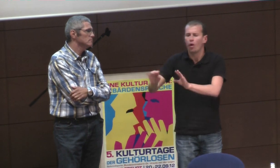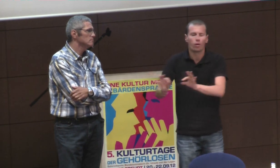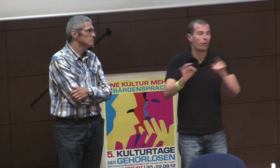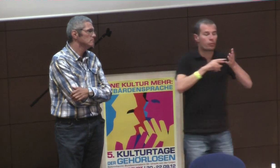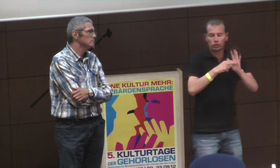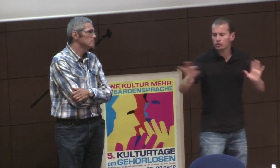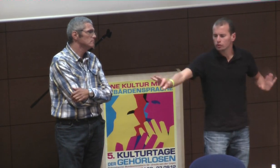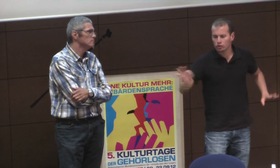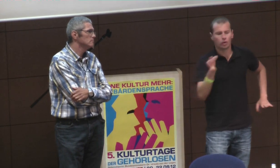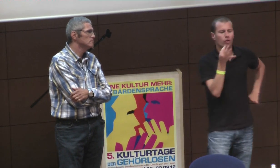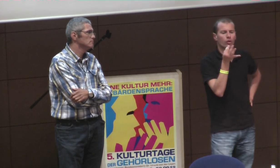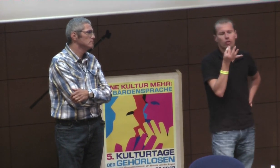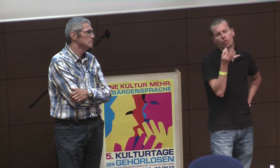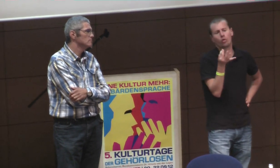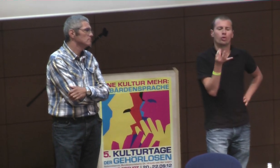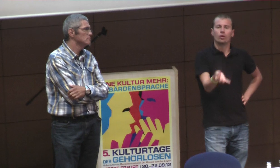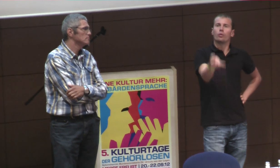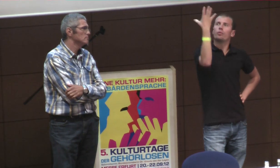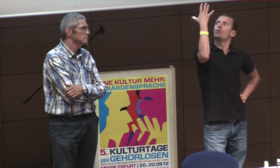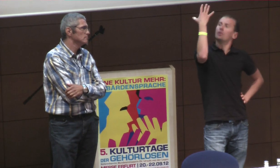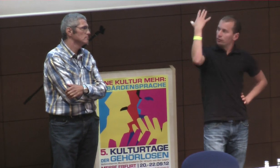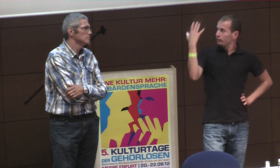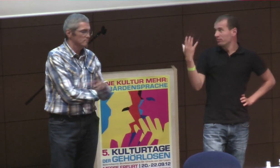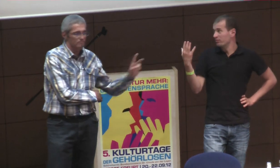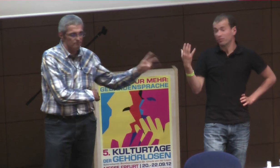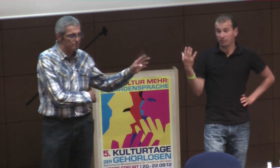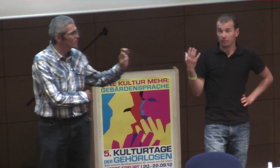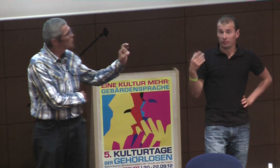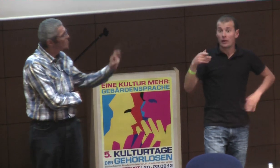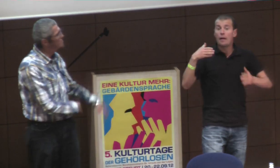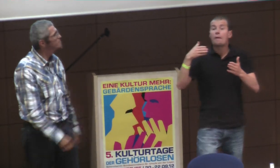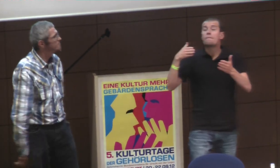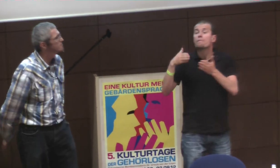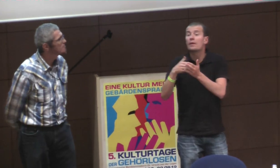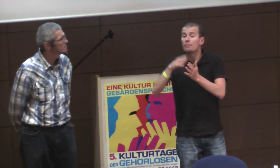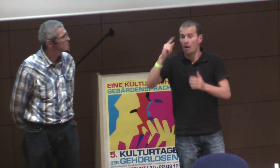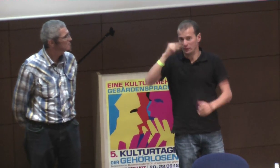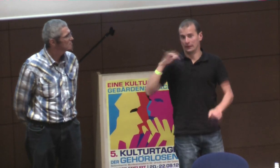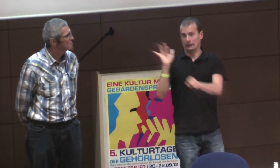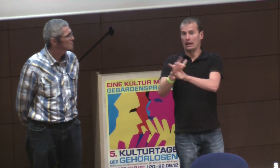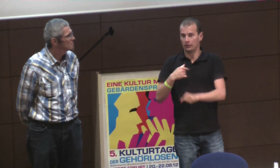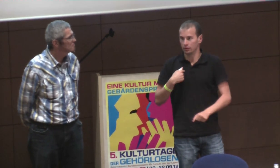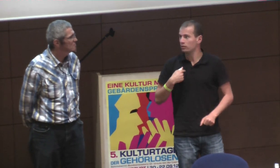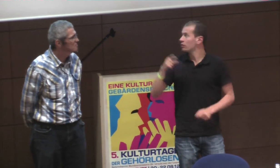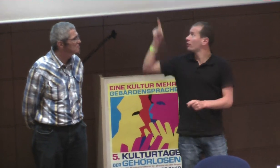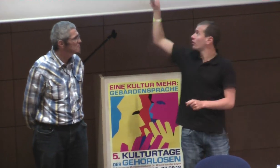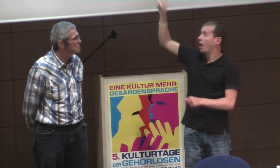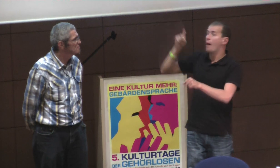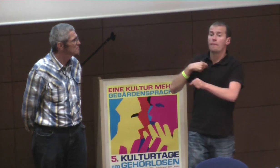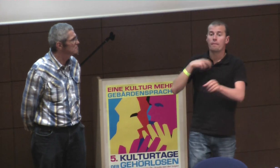äh, äh, und, äh, dass man dann so, eigentlich ist es dann doch wieder innoviert, was, äh, und deswegen lebe ich so ein gegen